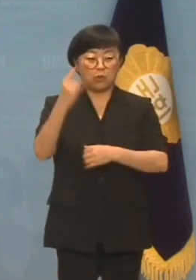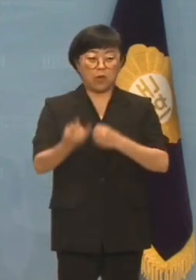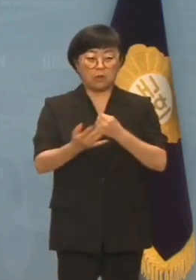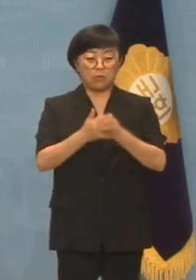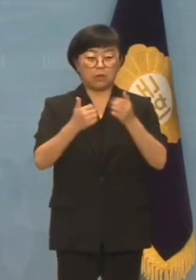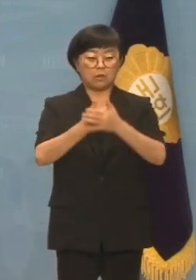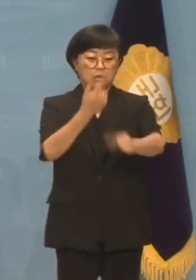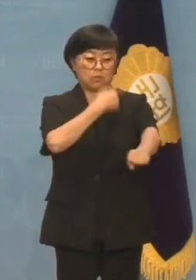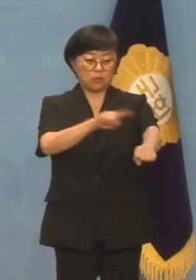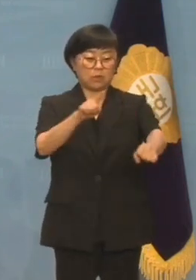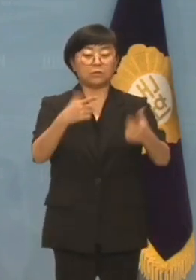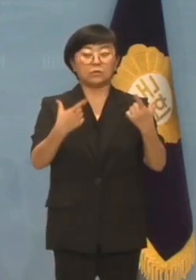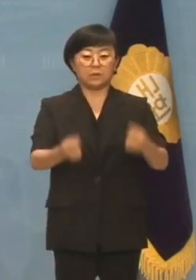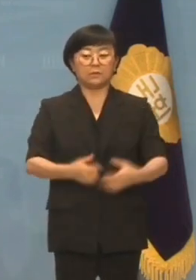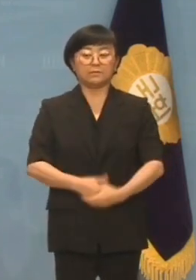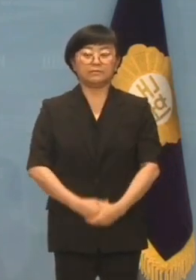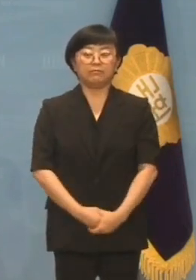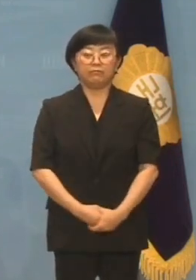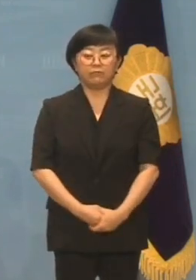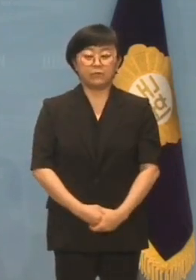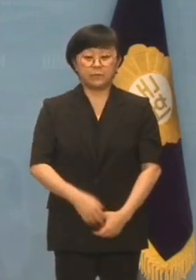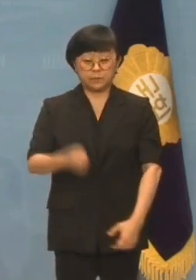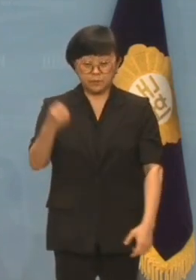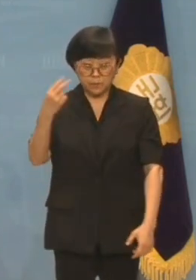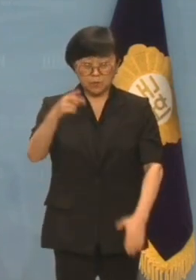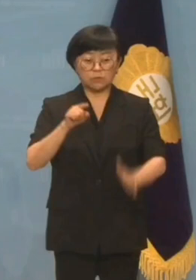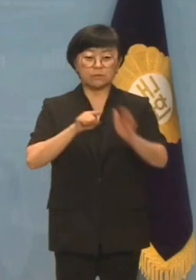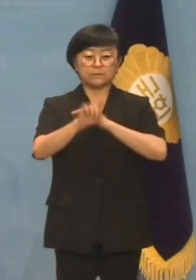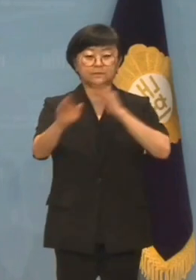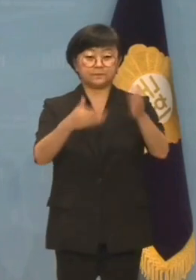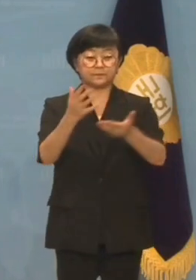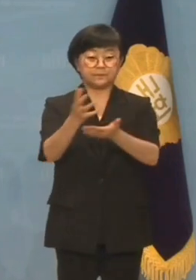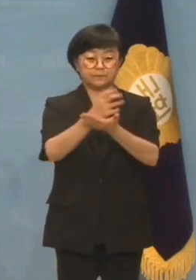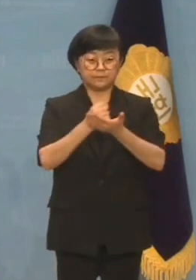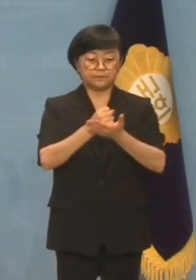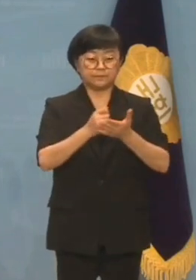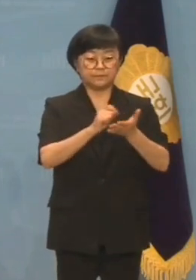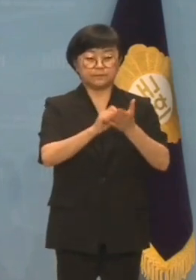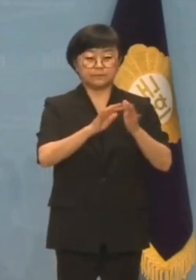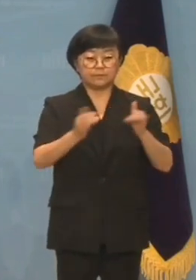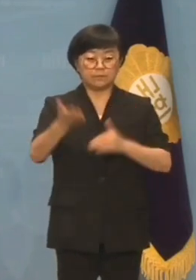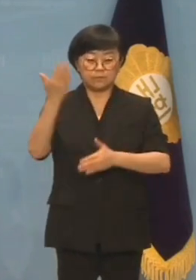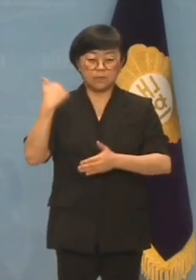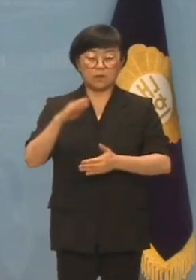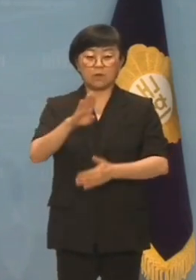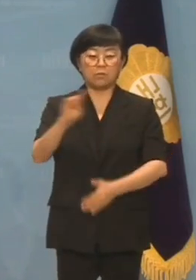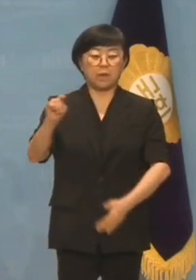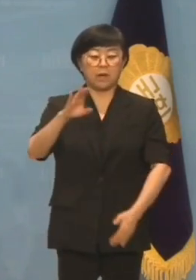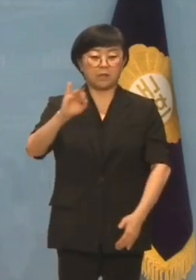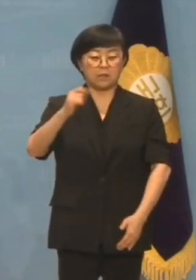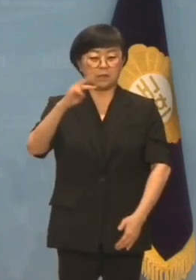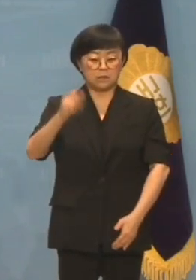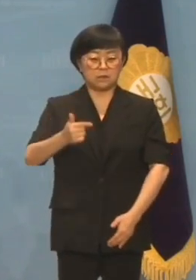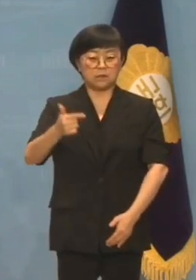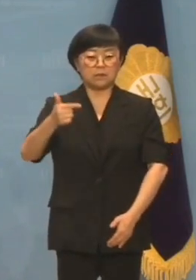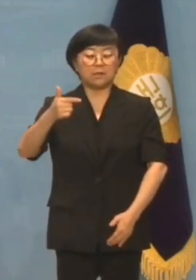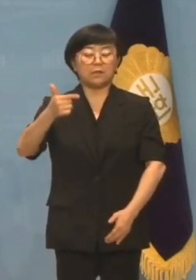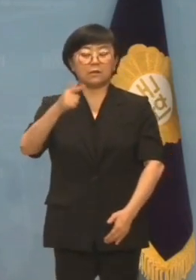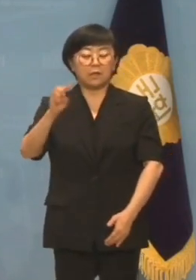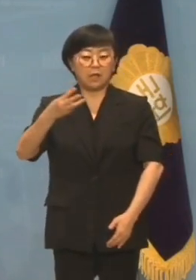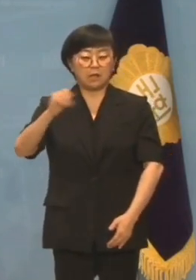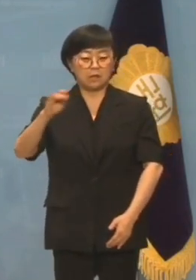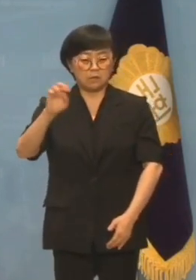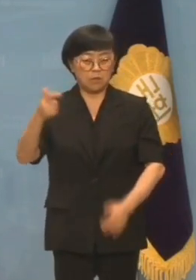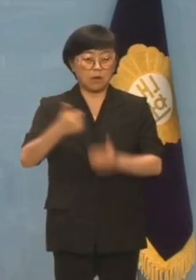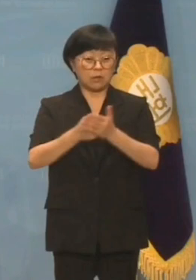무력화하는 작태입니다. 더욱이 압수수색을 받은 기자는 과거 바이든 날리면 보도를 했던